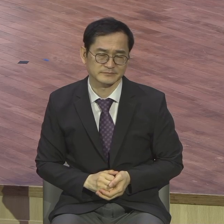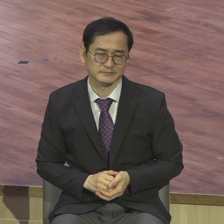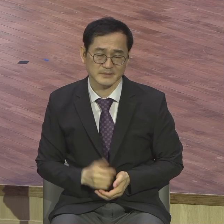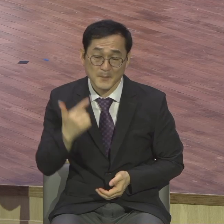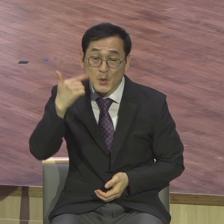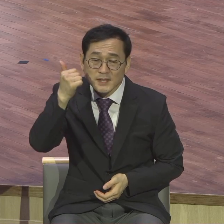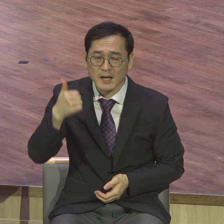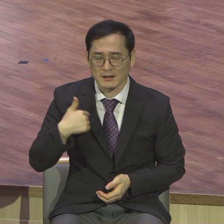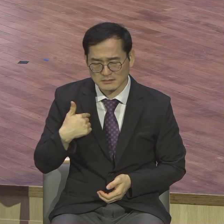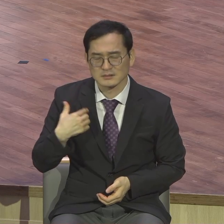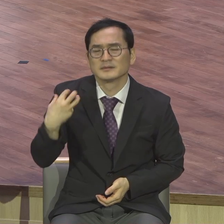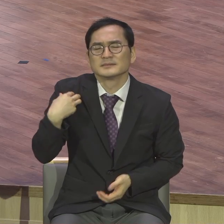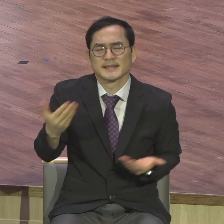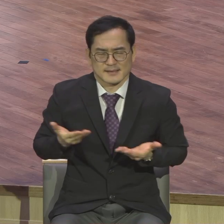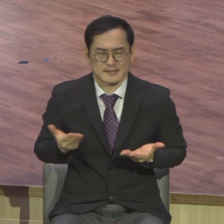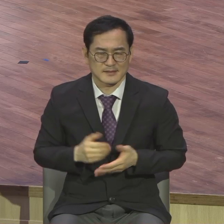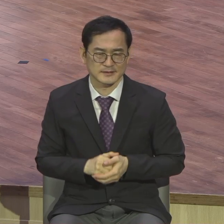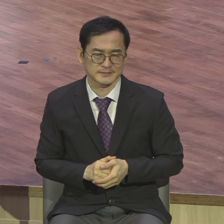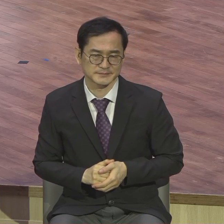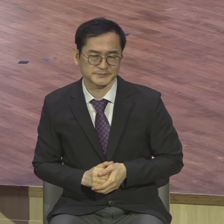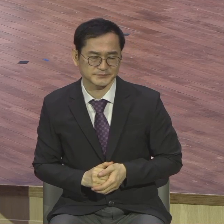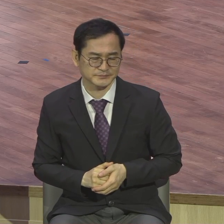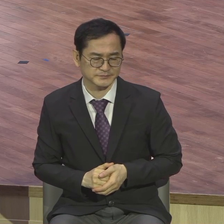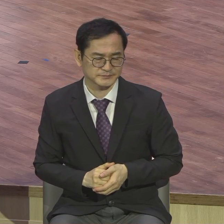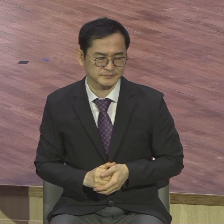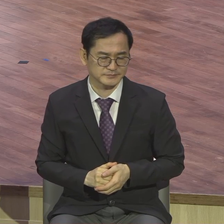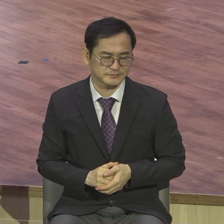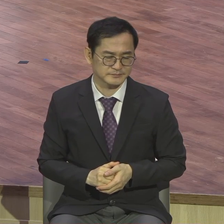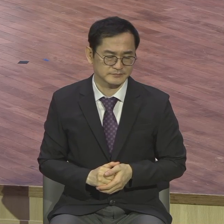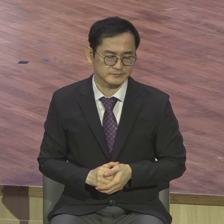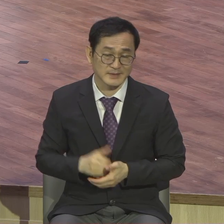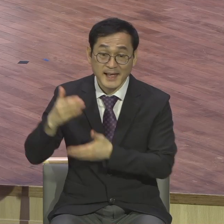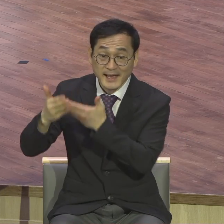직분에 충성하냐 하느냐 금화 보는 겁니다